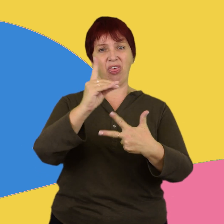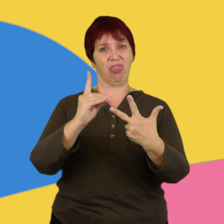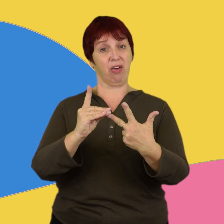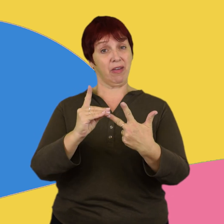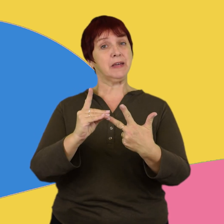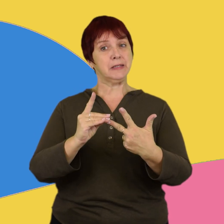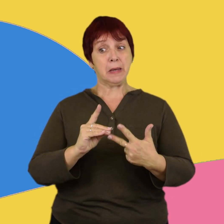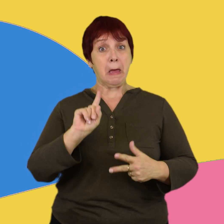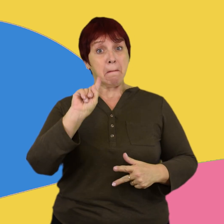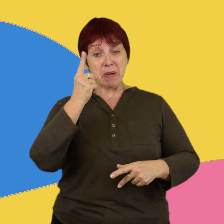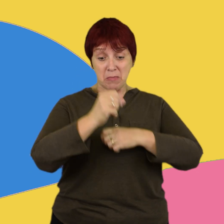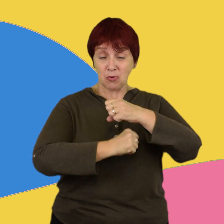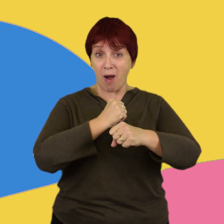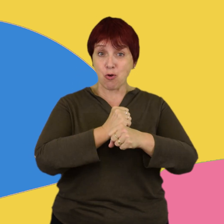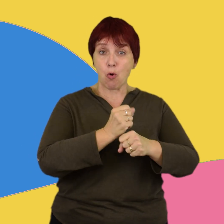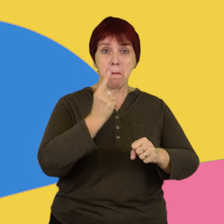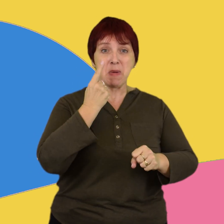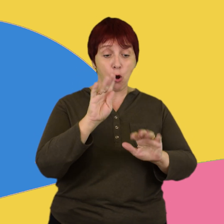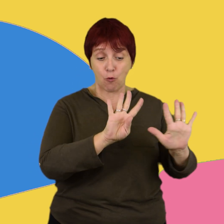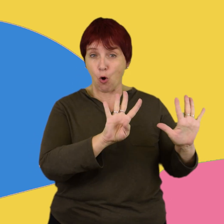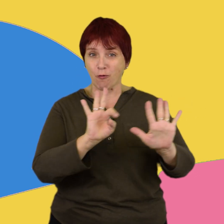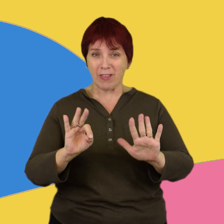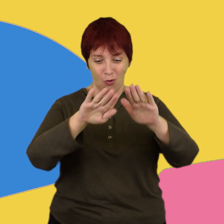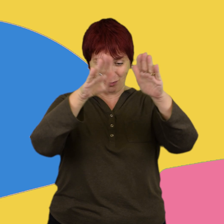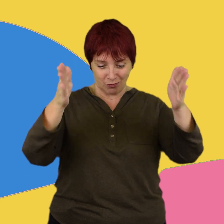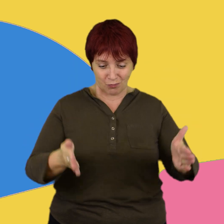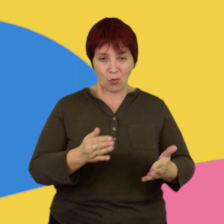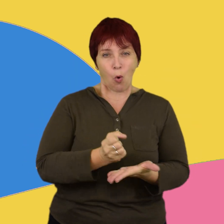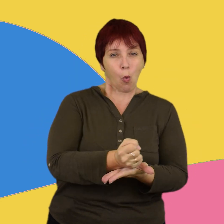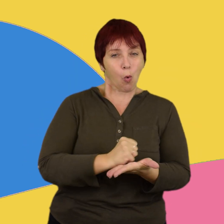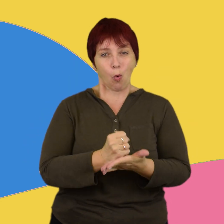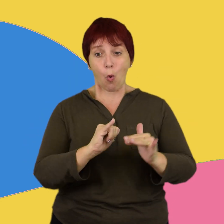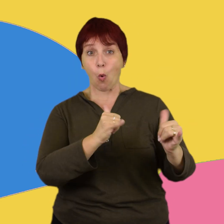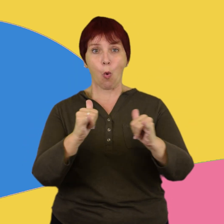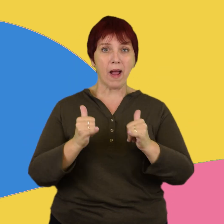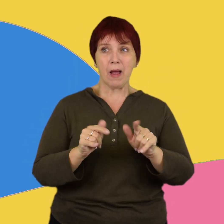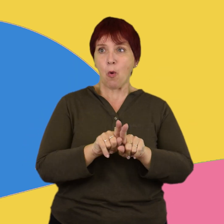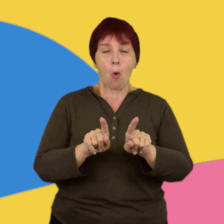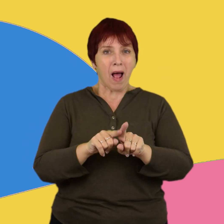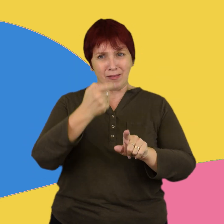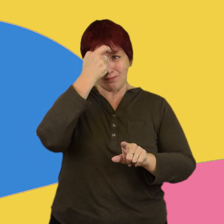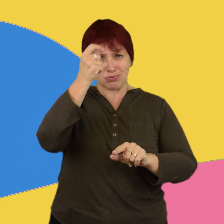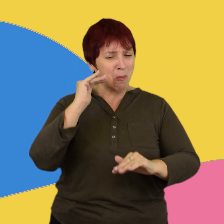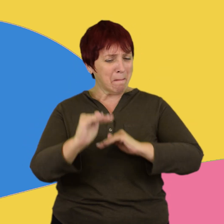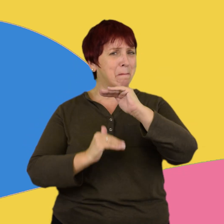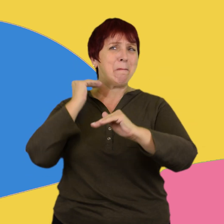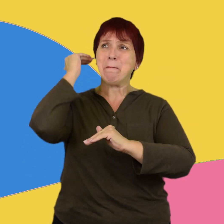A principios de los años 90, las videoconsolas dieron un importante salto técnico